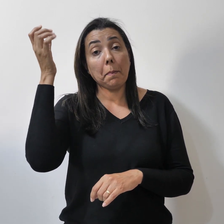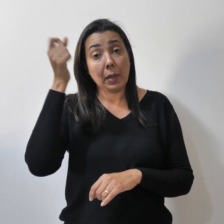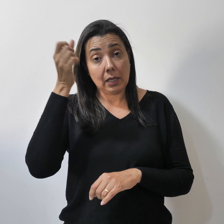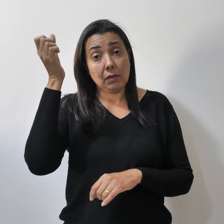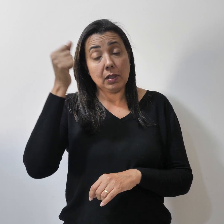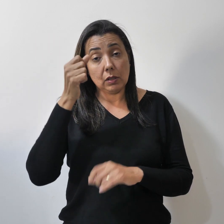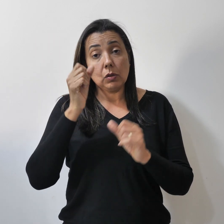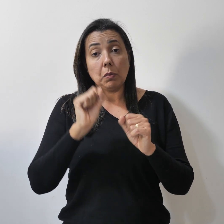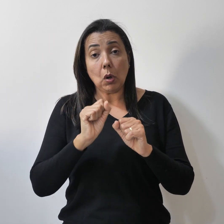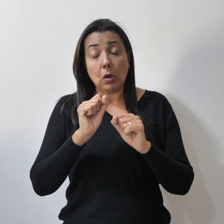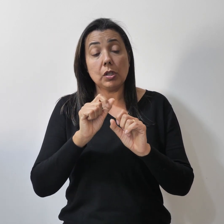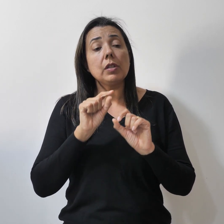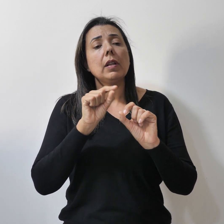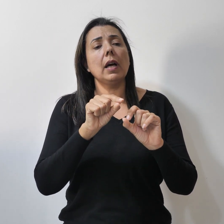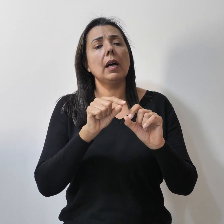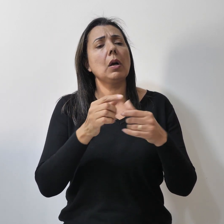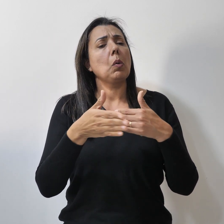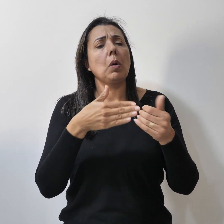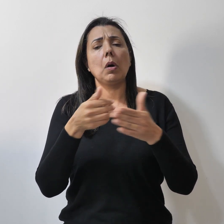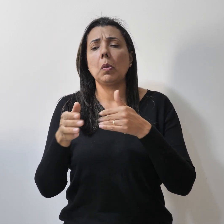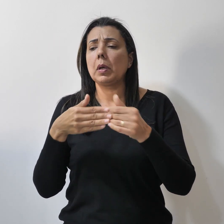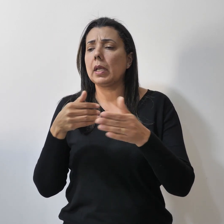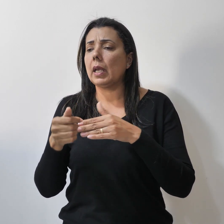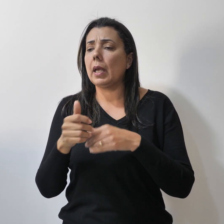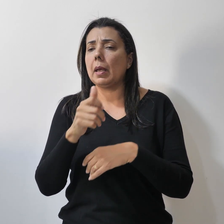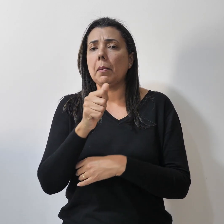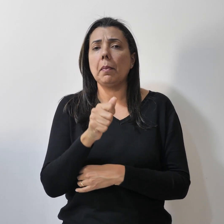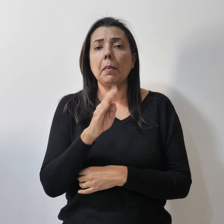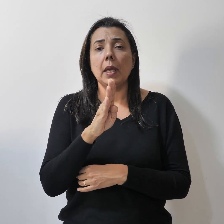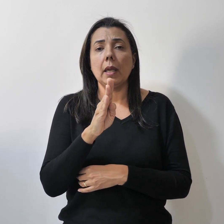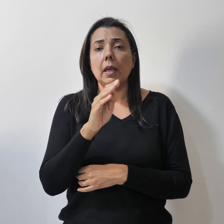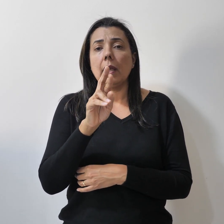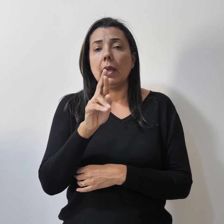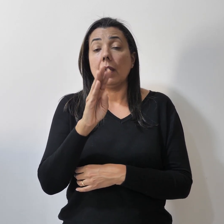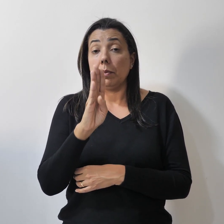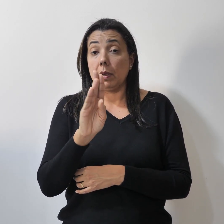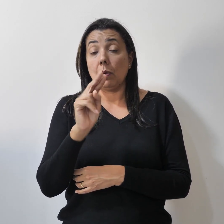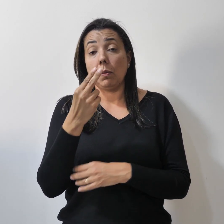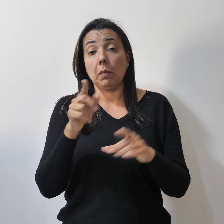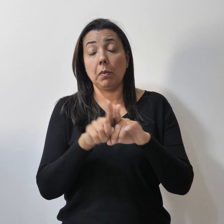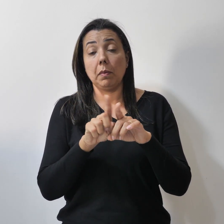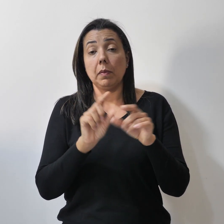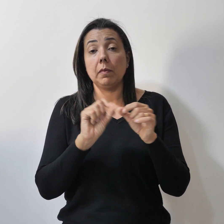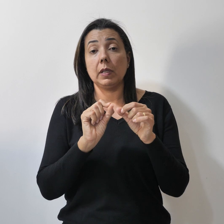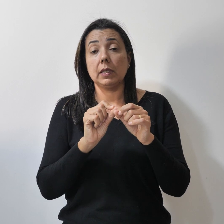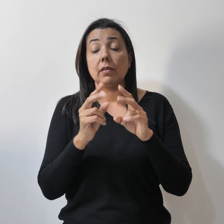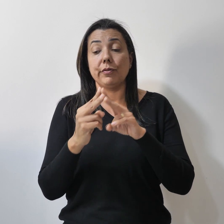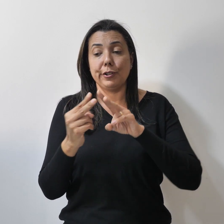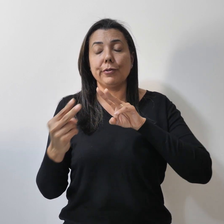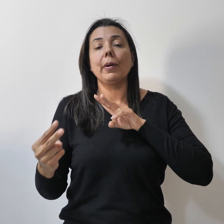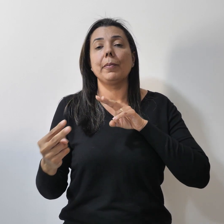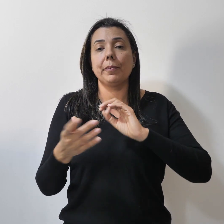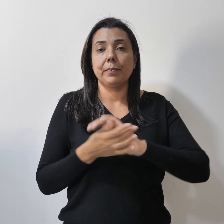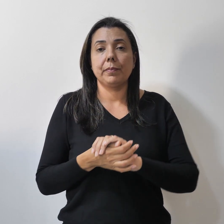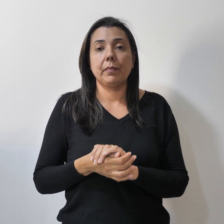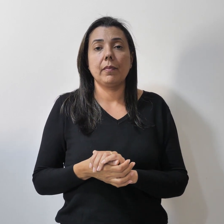pessoalmente a qualquer agência do BRB, ou pode fazer virtualmente, por meio do